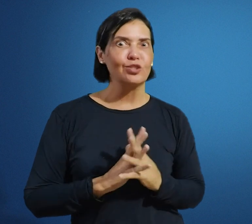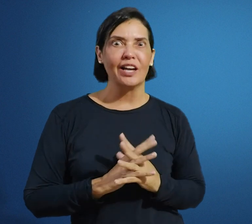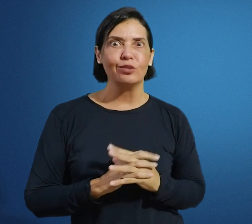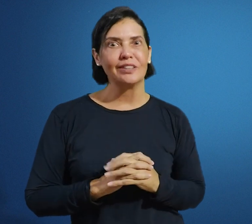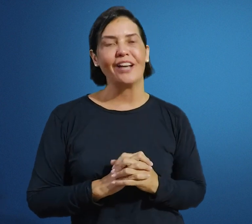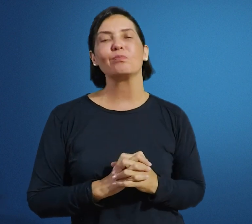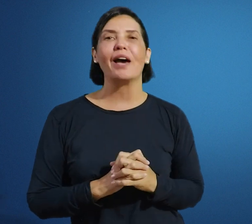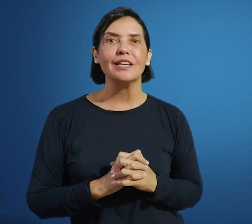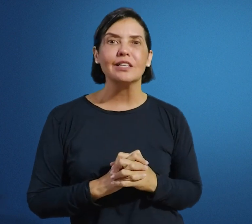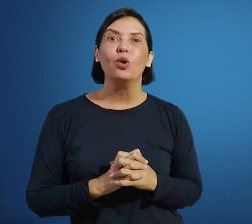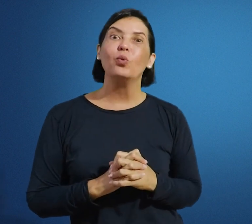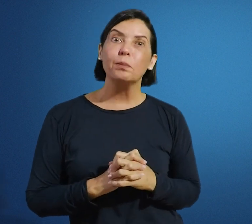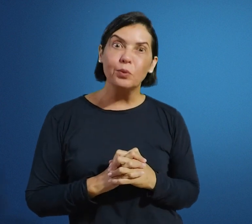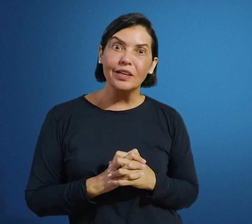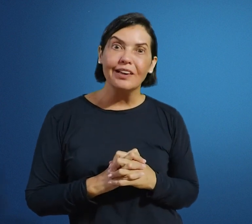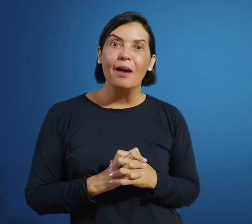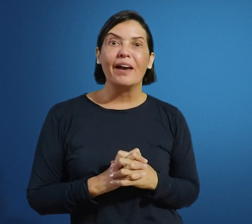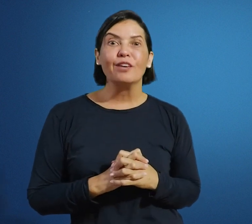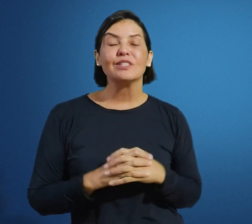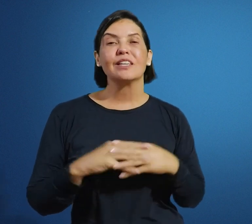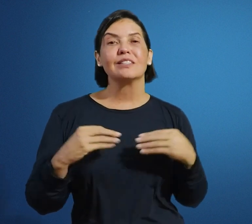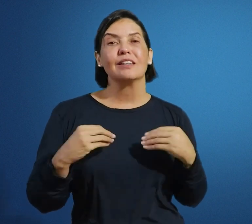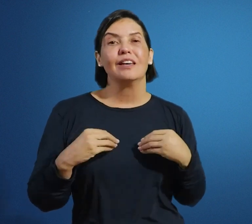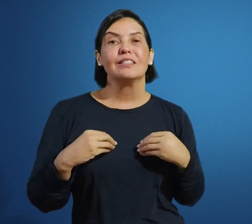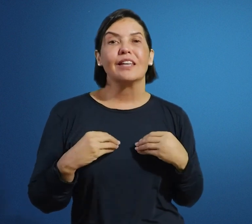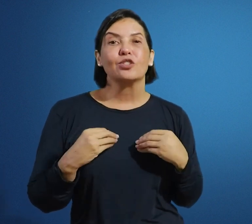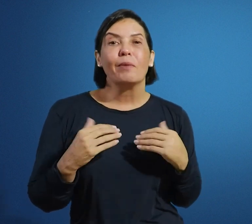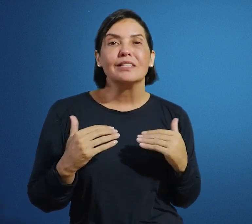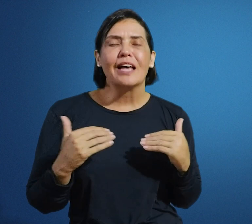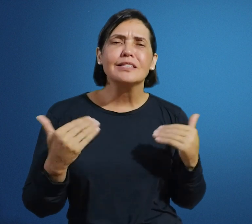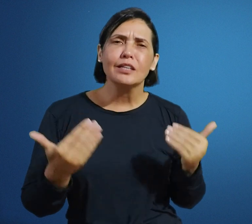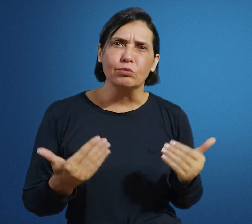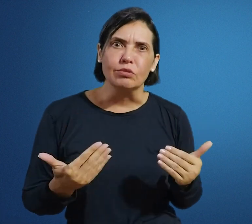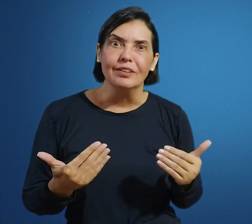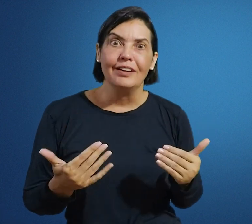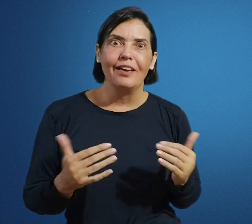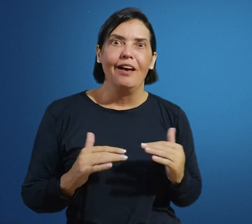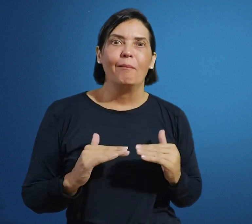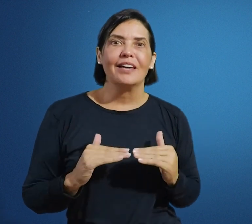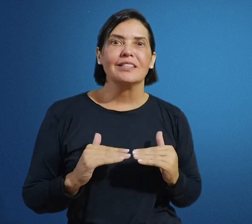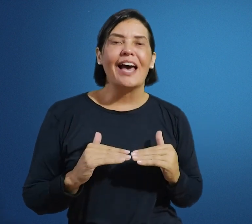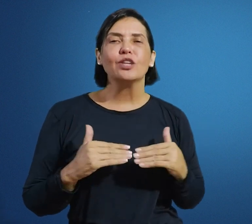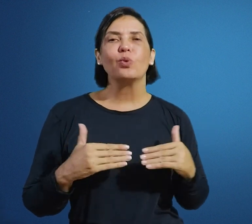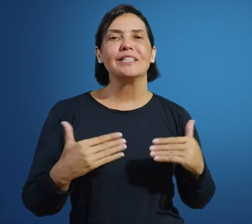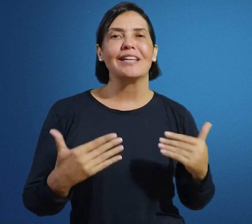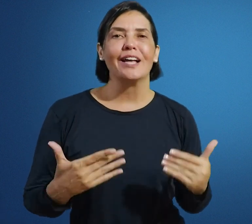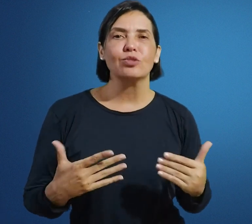de cada unidade, mais o e-book, para que vocês estejam mais assíduos, né? Mais atualizados